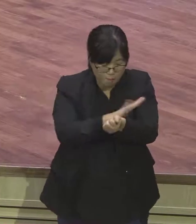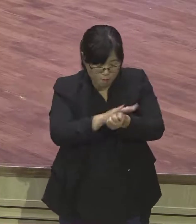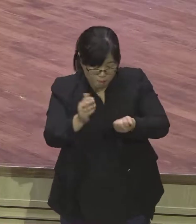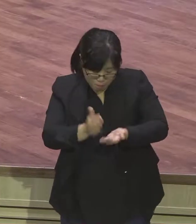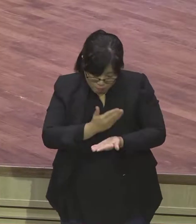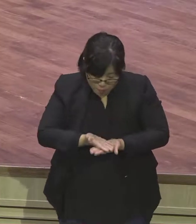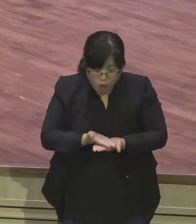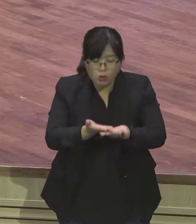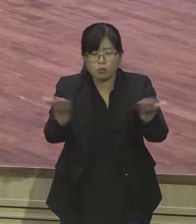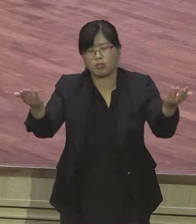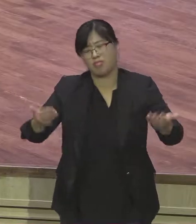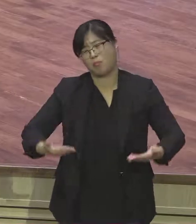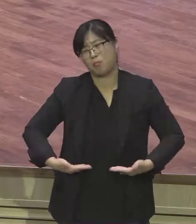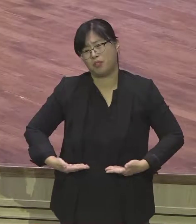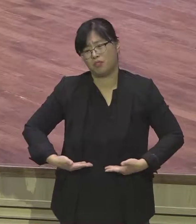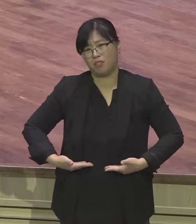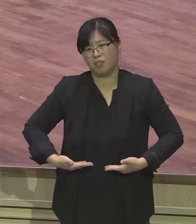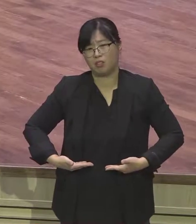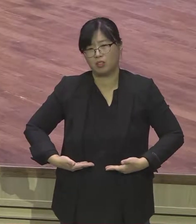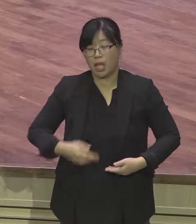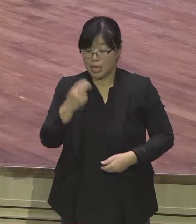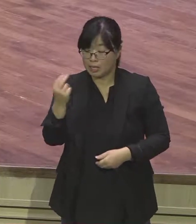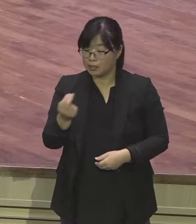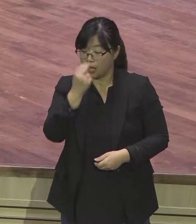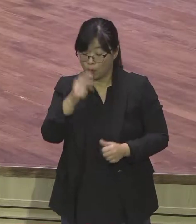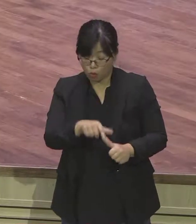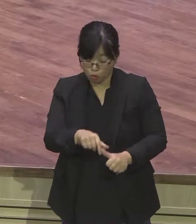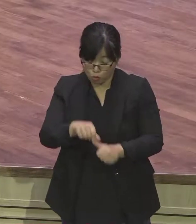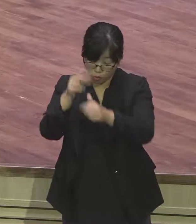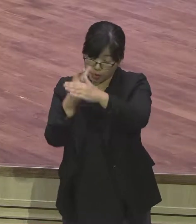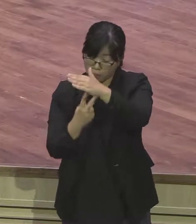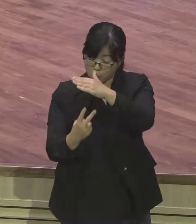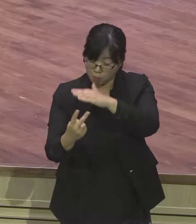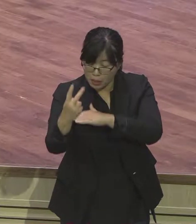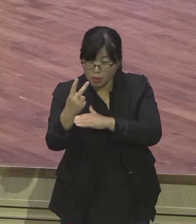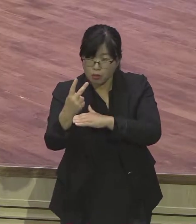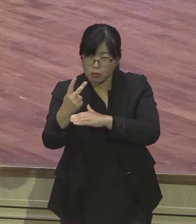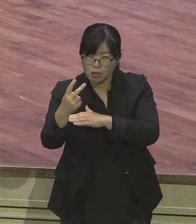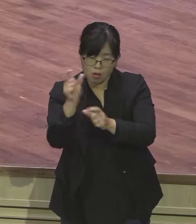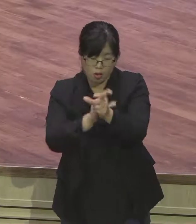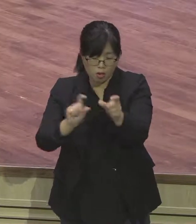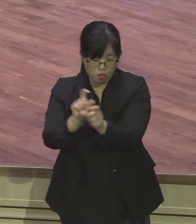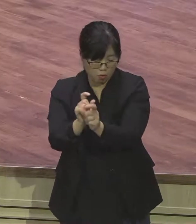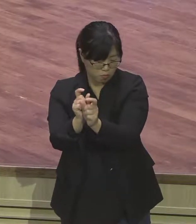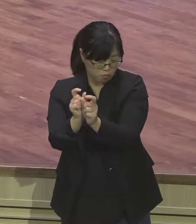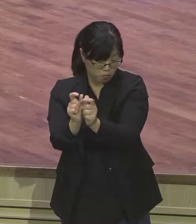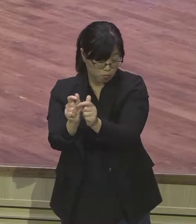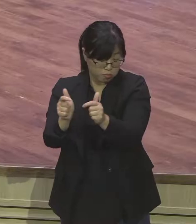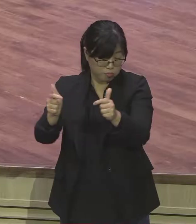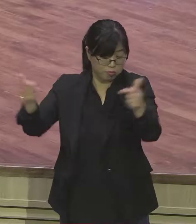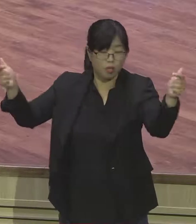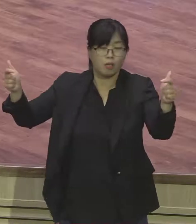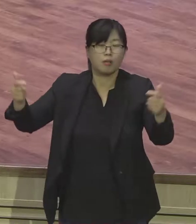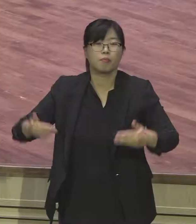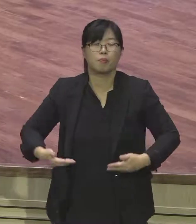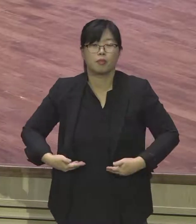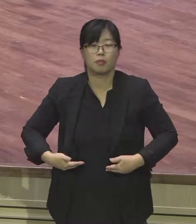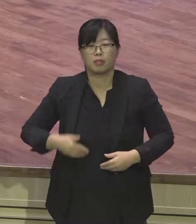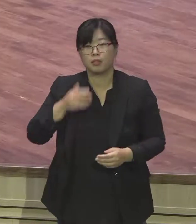생명살리는 비전 이걸 구체화해 나가야 돼요. 다양한 우리 초청행사가 진행되는 것은 교회가 말이에요. 교회가